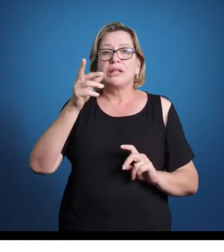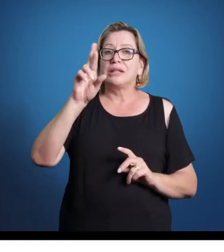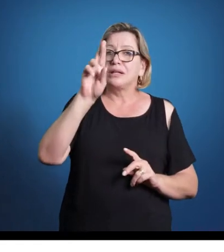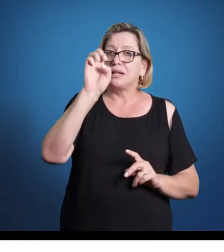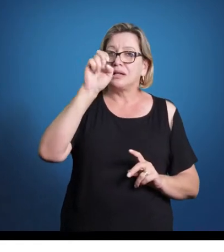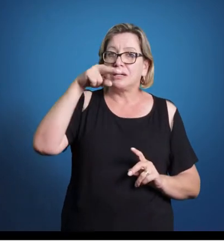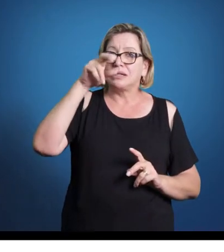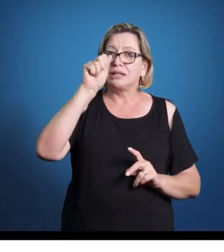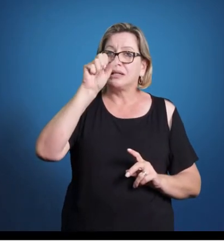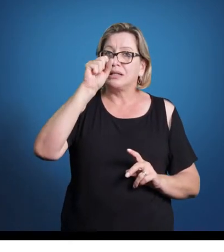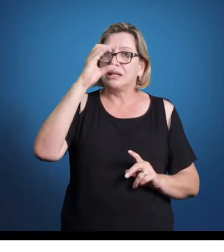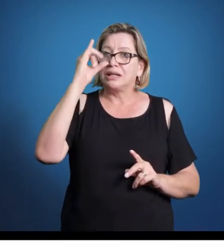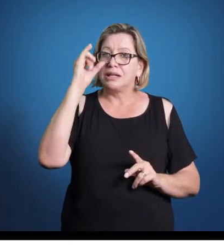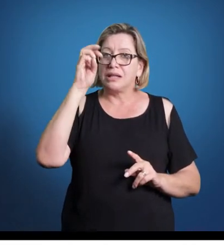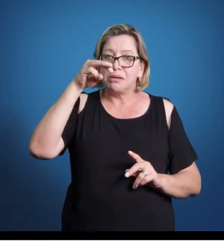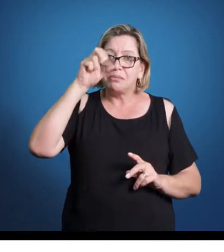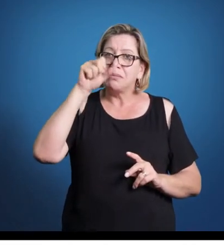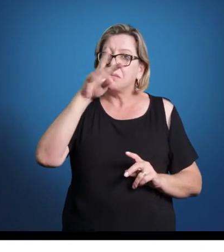secular.